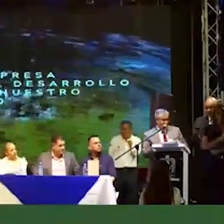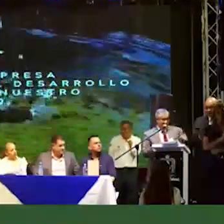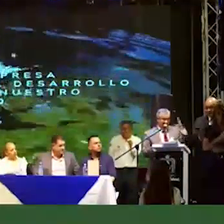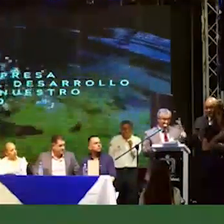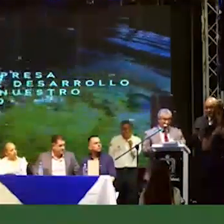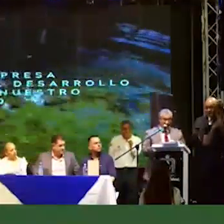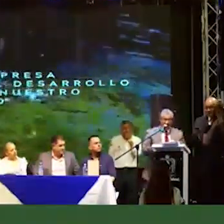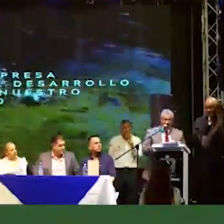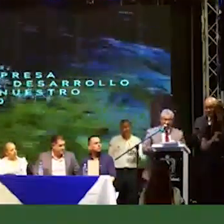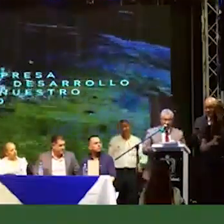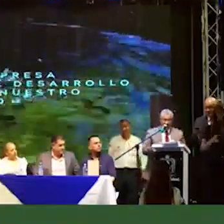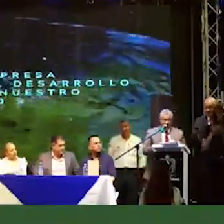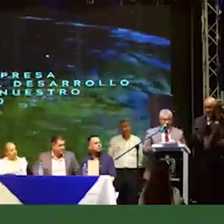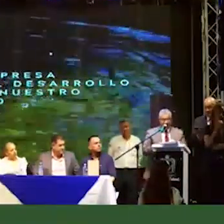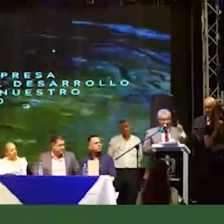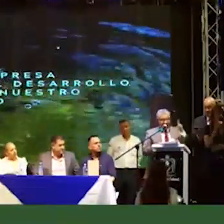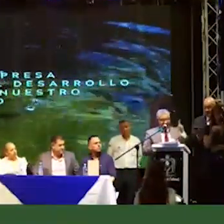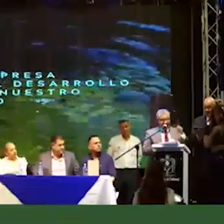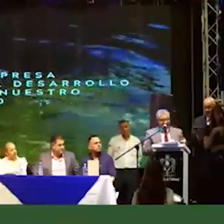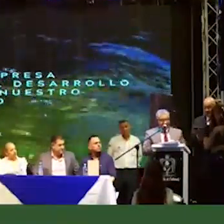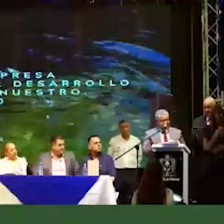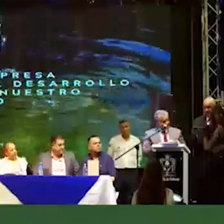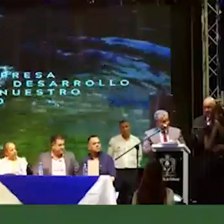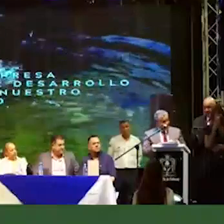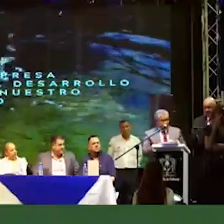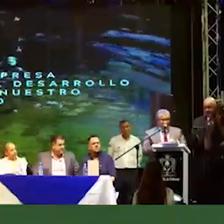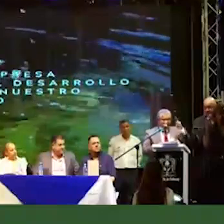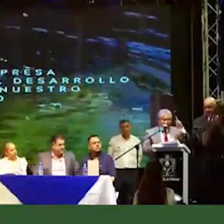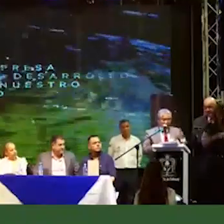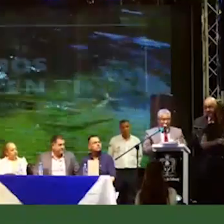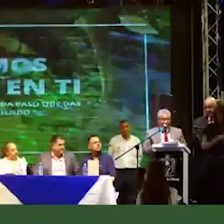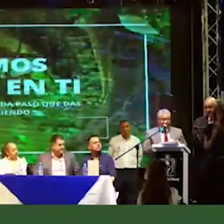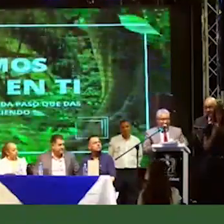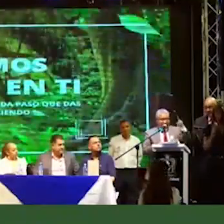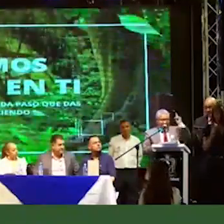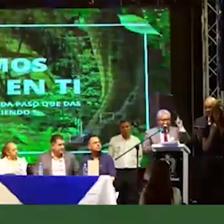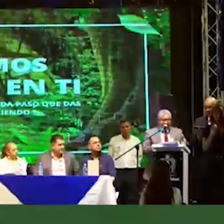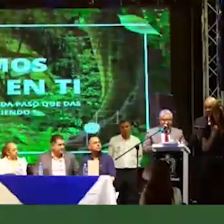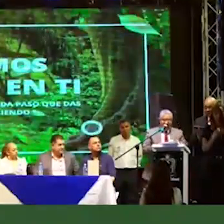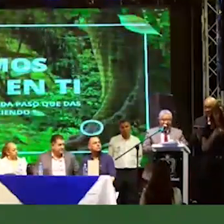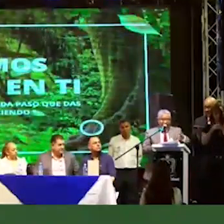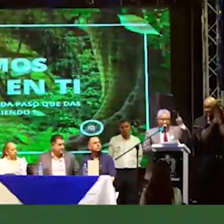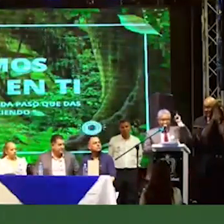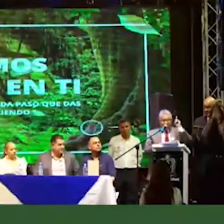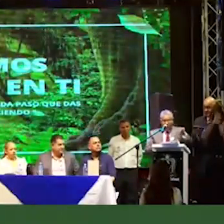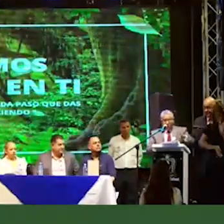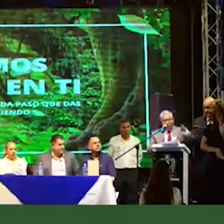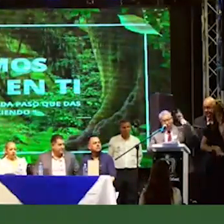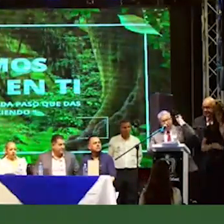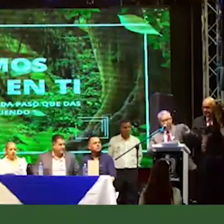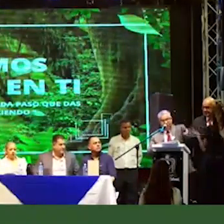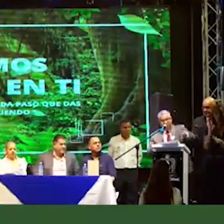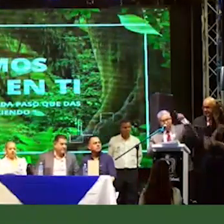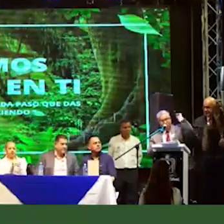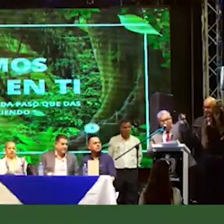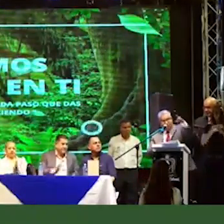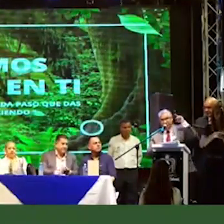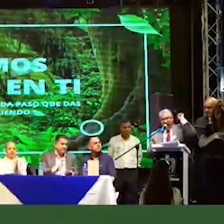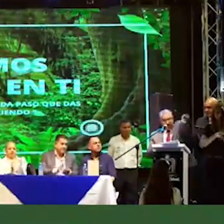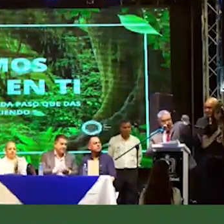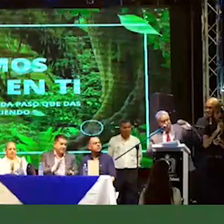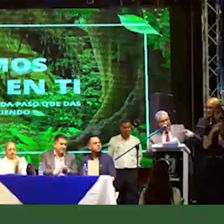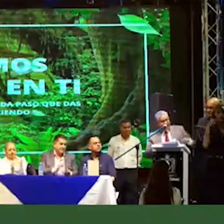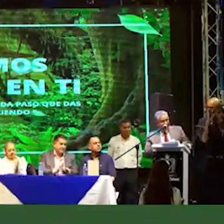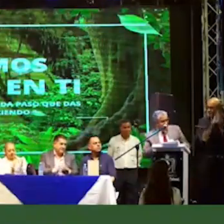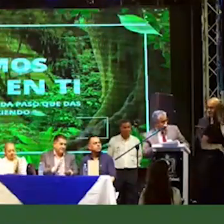tarifarios precisamente para buscar la rebaja en el cobro de los servicios públicos